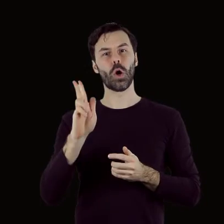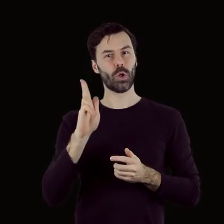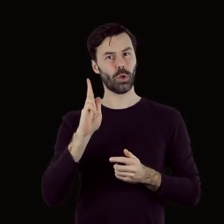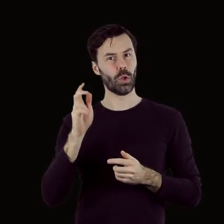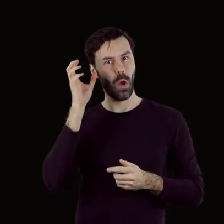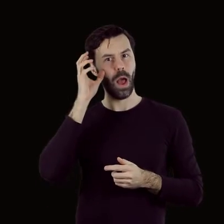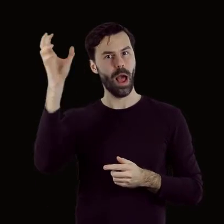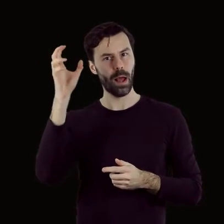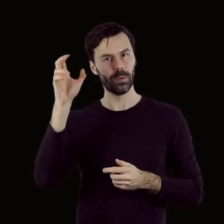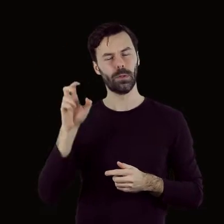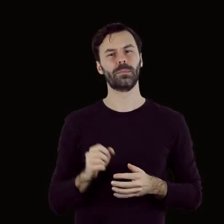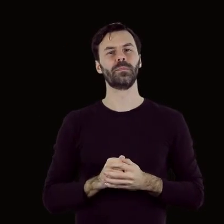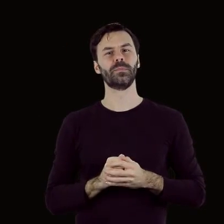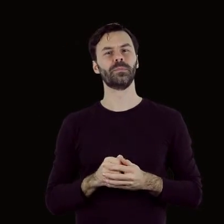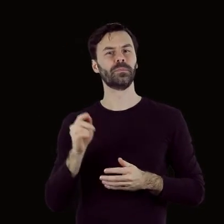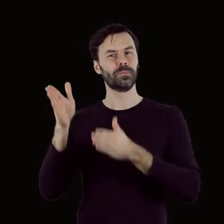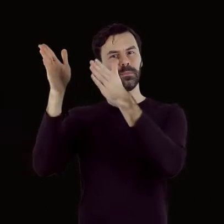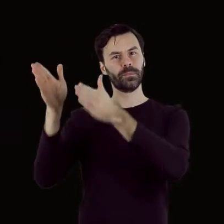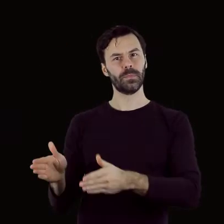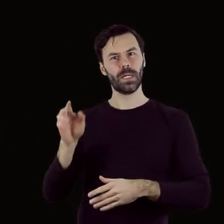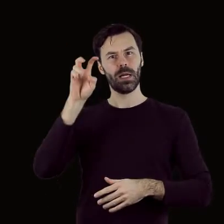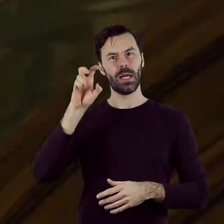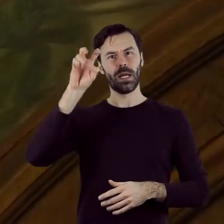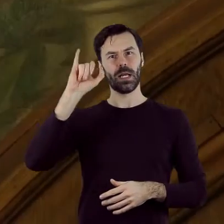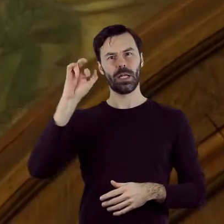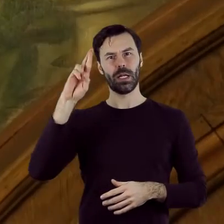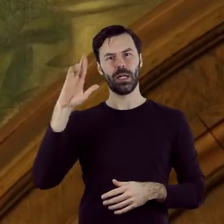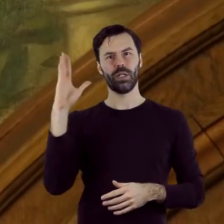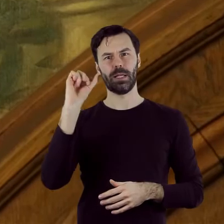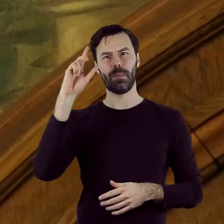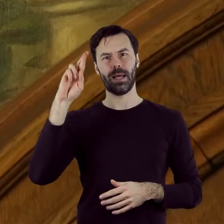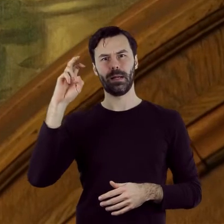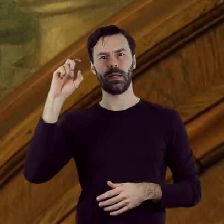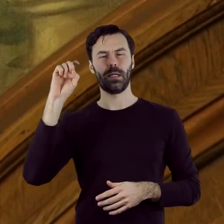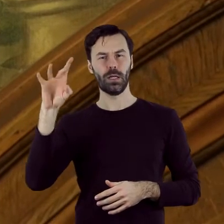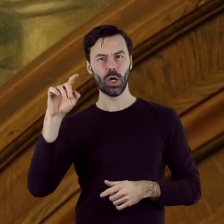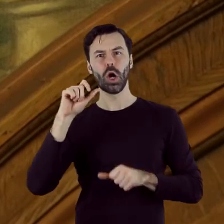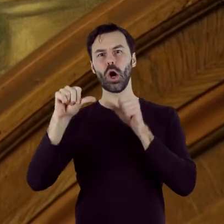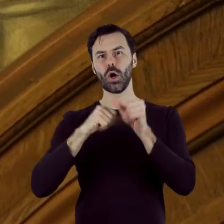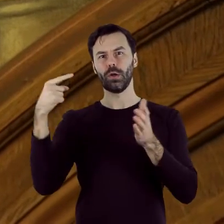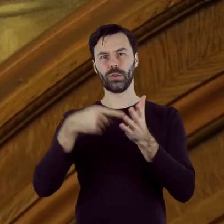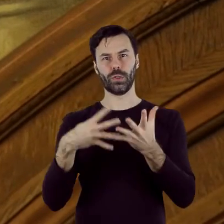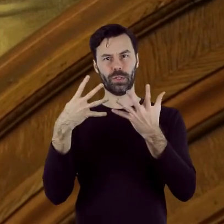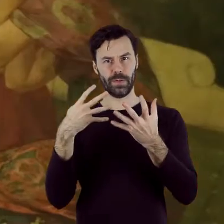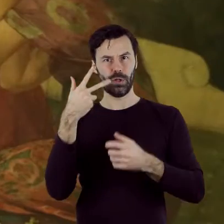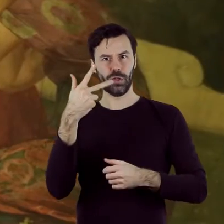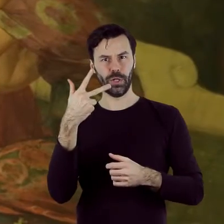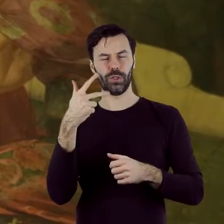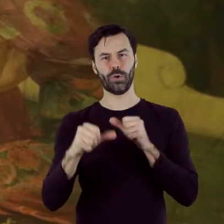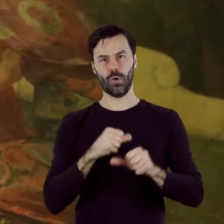zlecenie rodziny poznańskich przez Samuela Hirszenberga w 1903 roku w Monachium. Zaliczane są